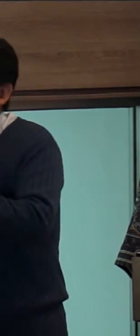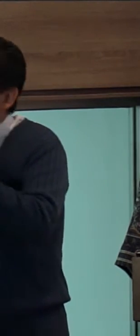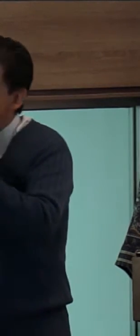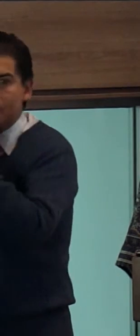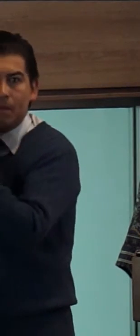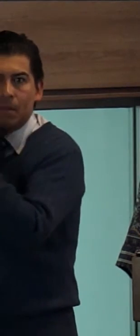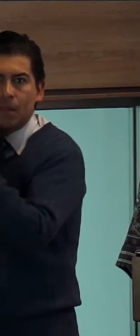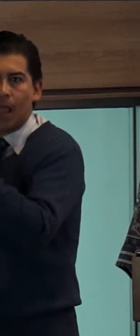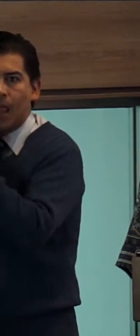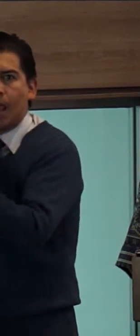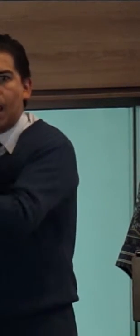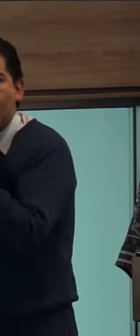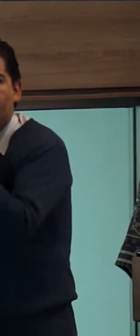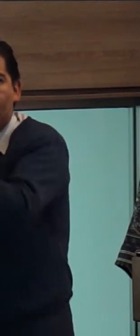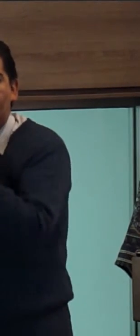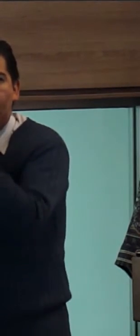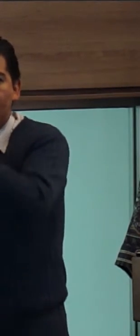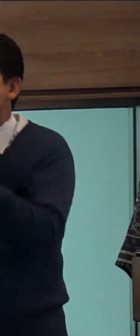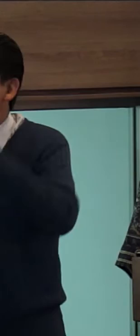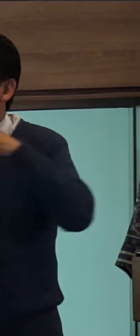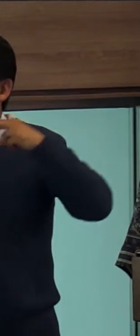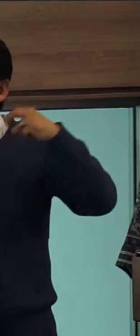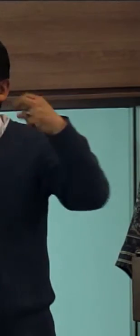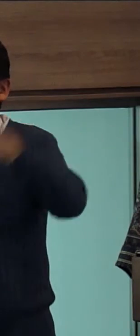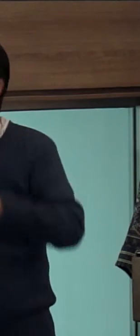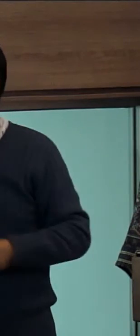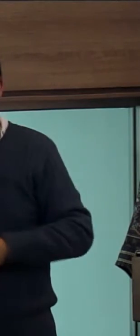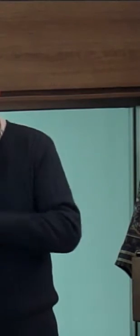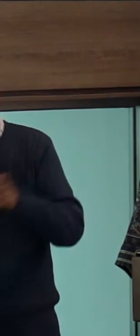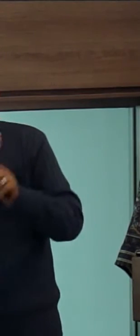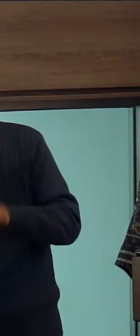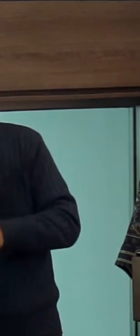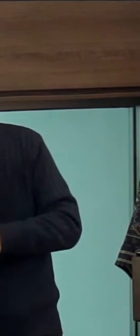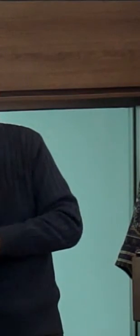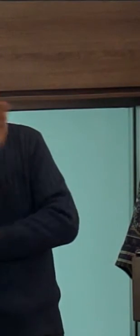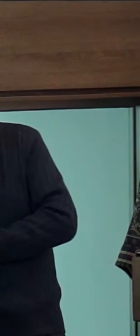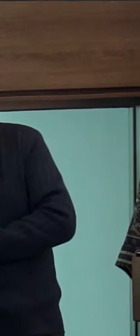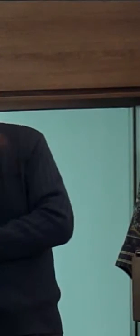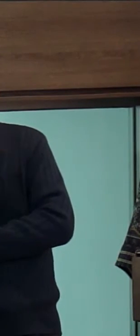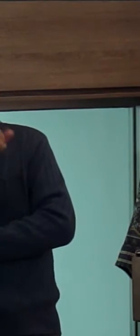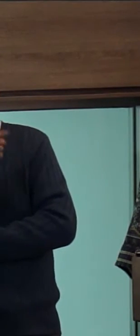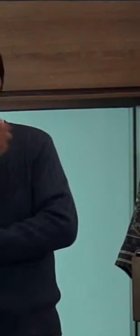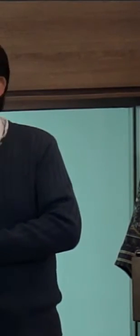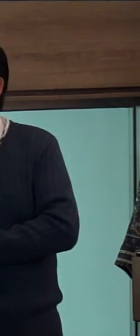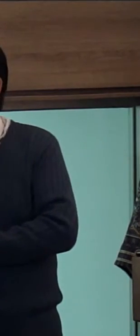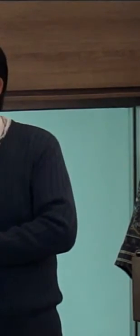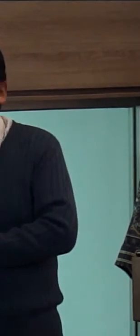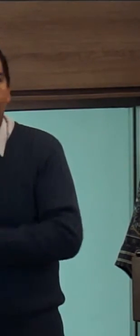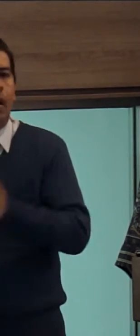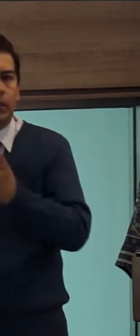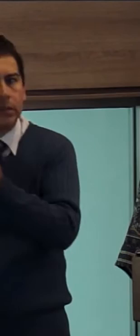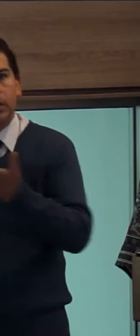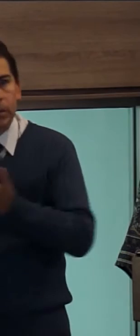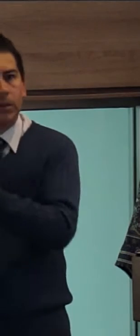dudas o alimentando la idea o el conocimiento relacionado con contenidos violentos discriminatorios